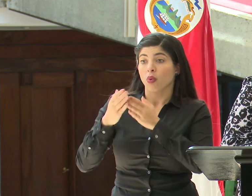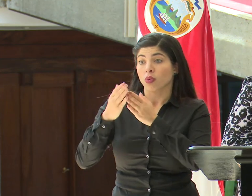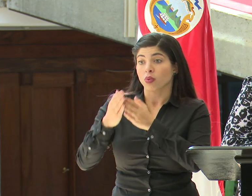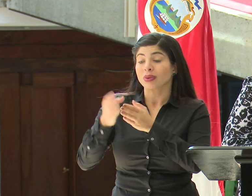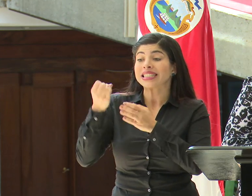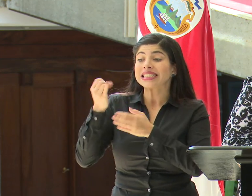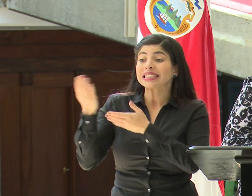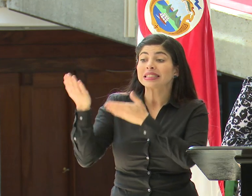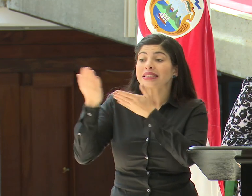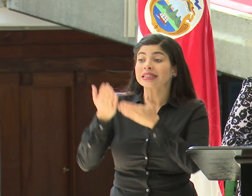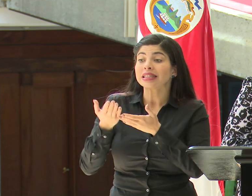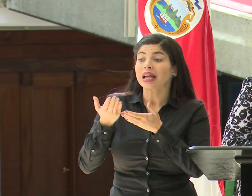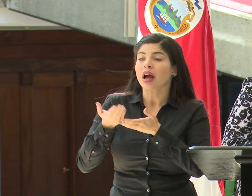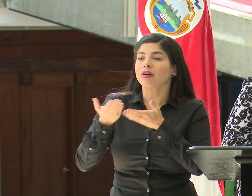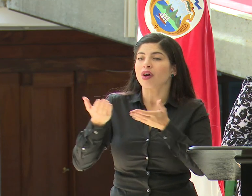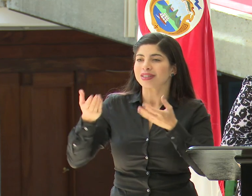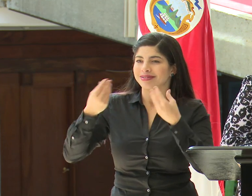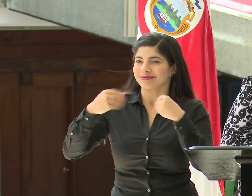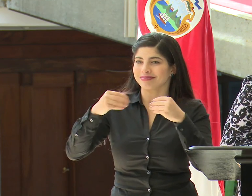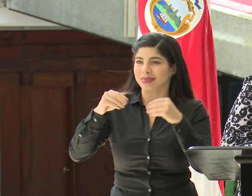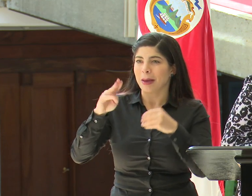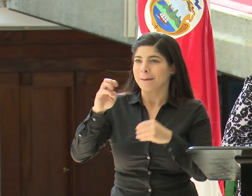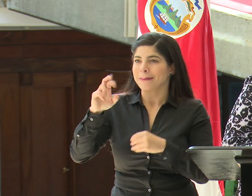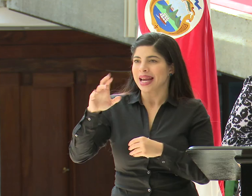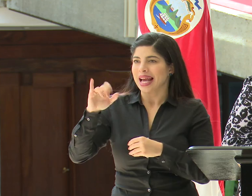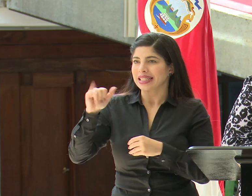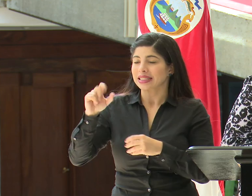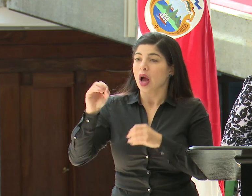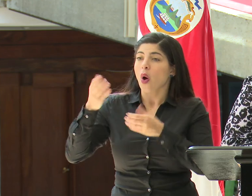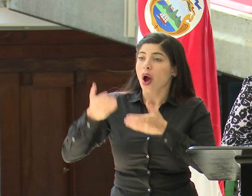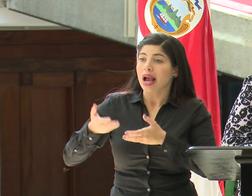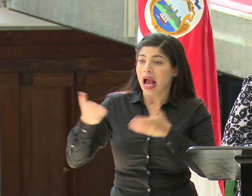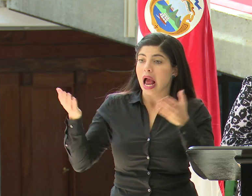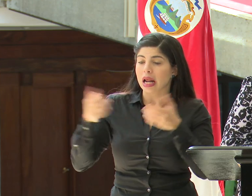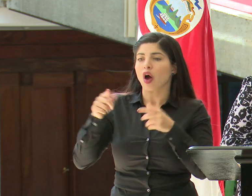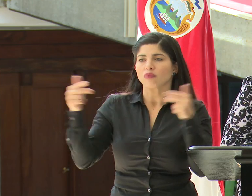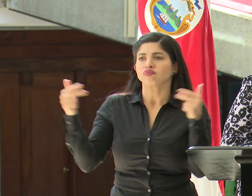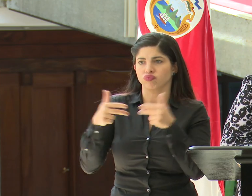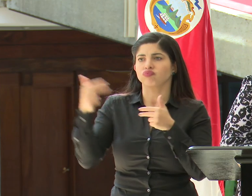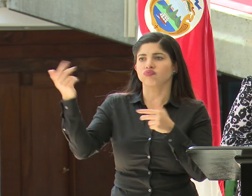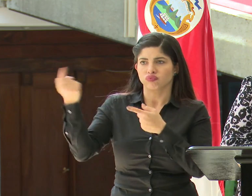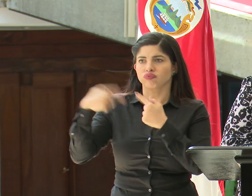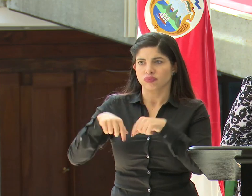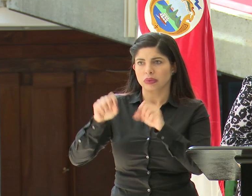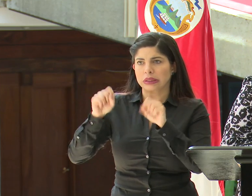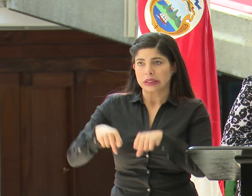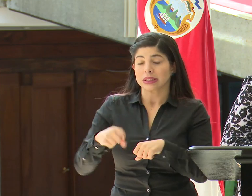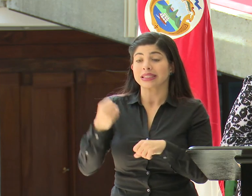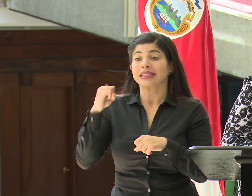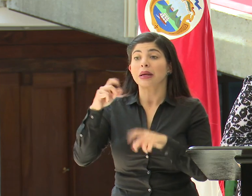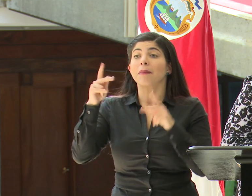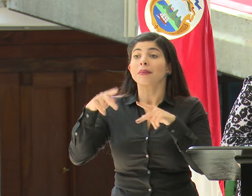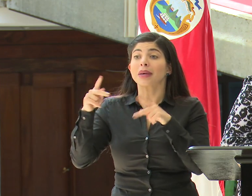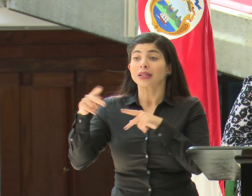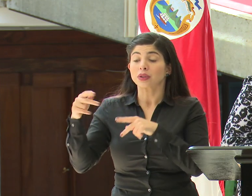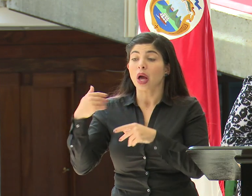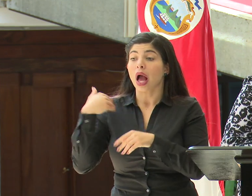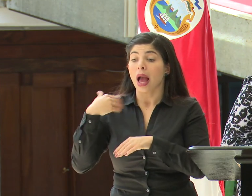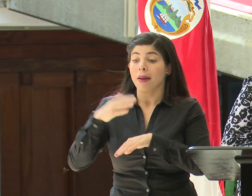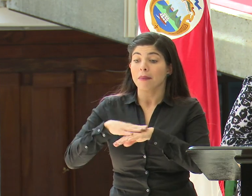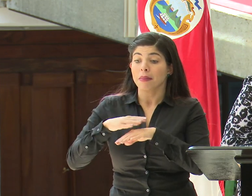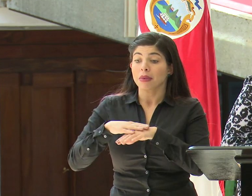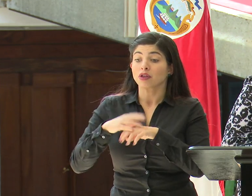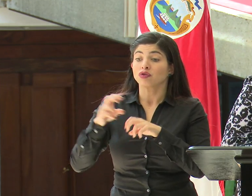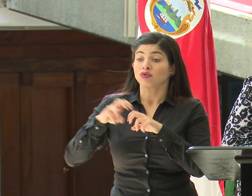de mercancías o cargas. Las personas que se encuentran tramitando o cuenten con una permanencia migratoria